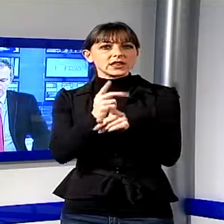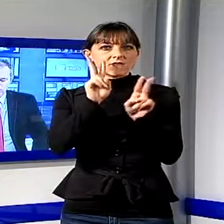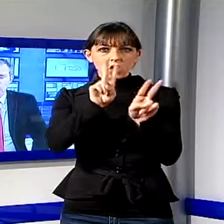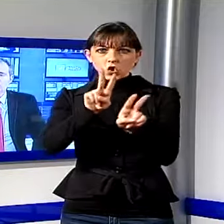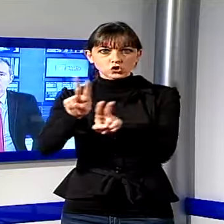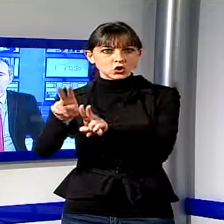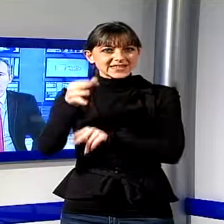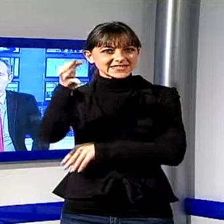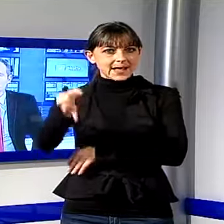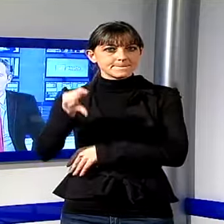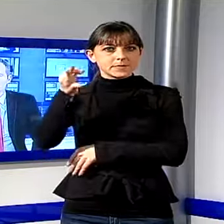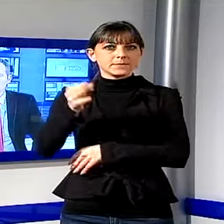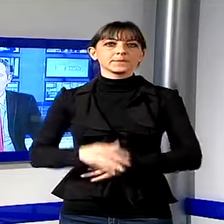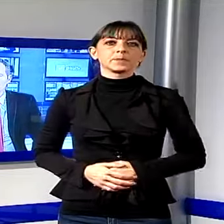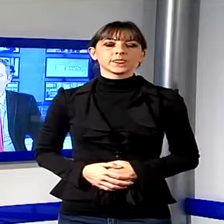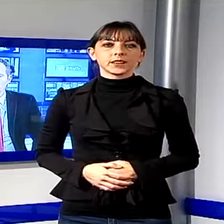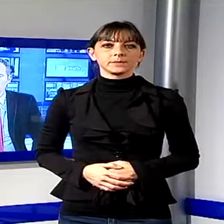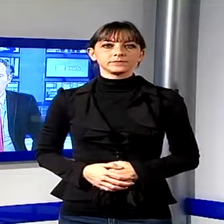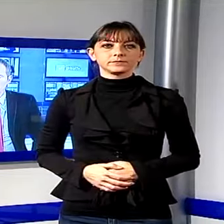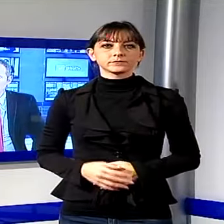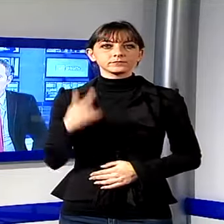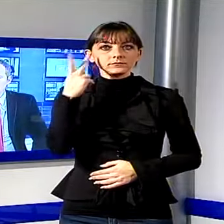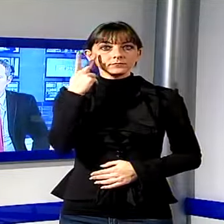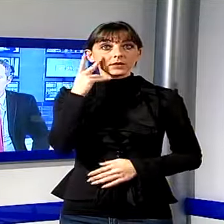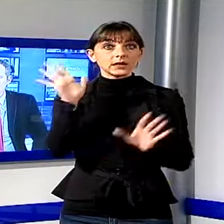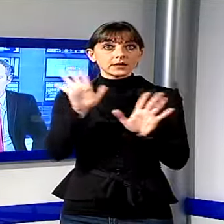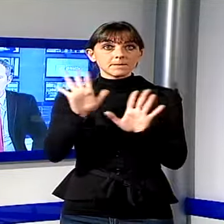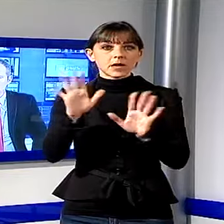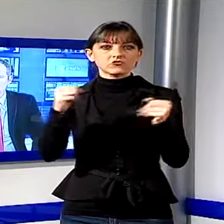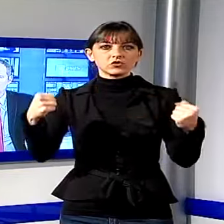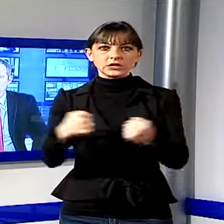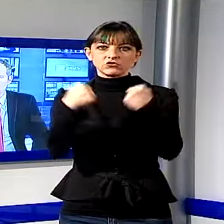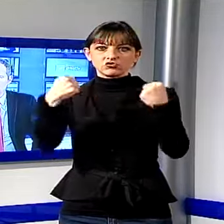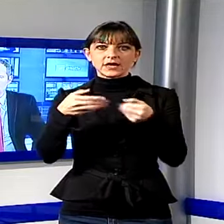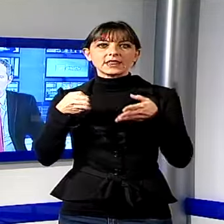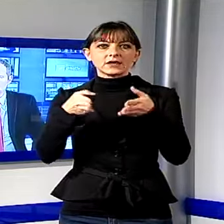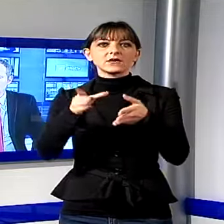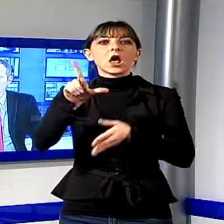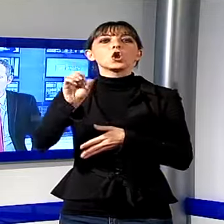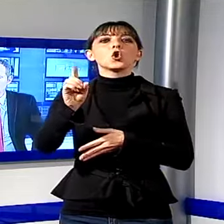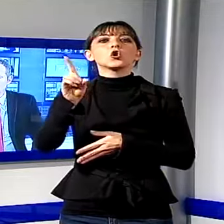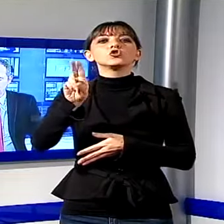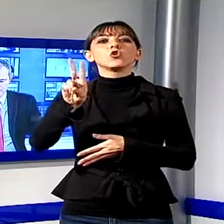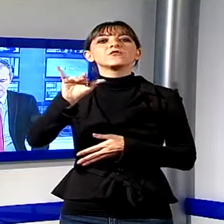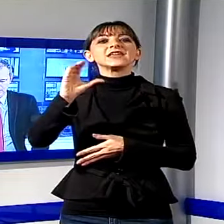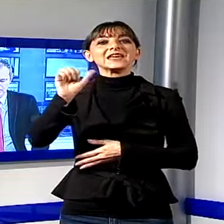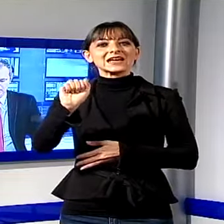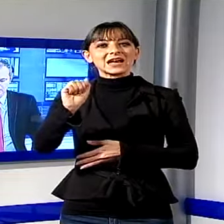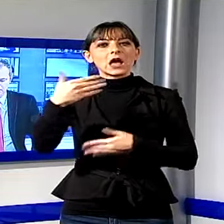Adesso andiamo a vedere le immagini relative a un incidente che si è verificato sulla via Lodovica nella tarda mattinata